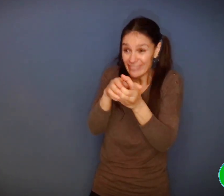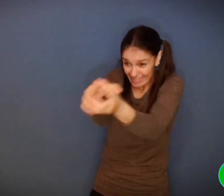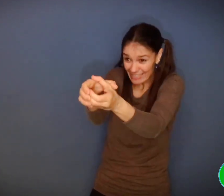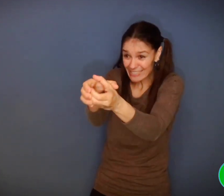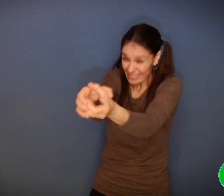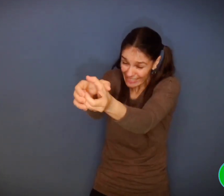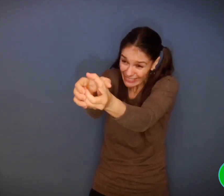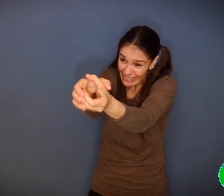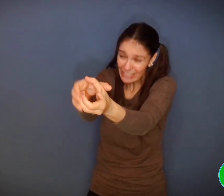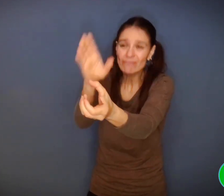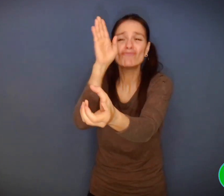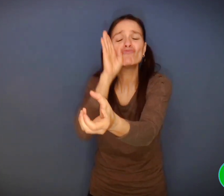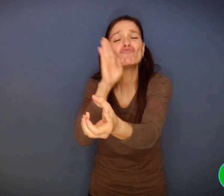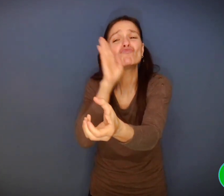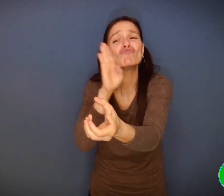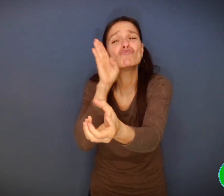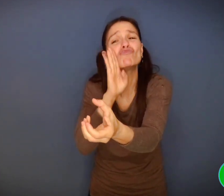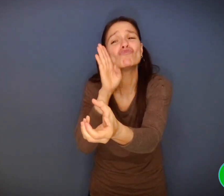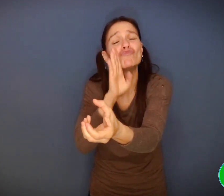« Sers-toi, je t'en prie ! » répond Félicien.